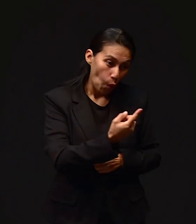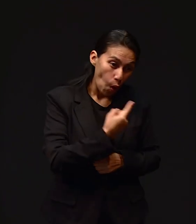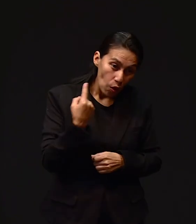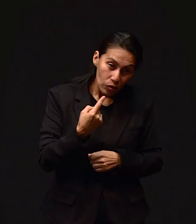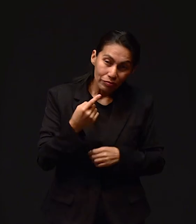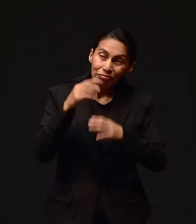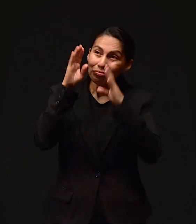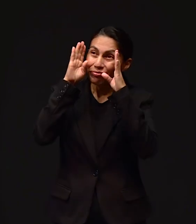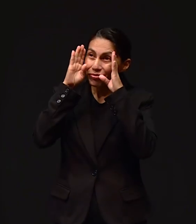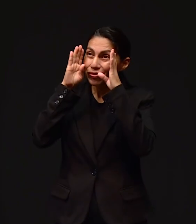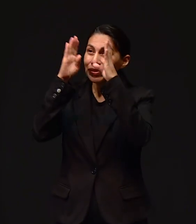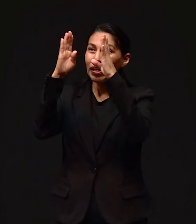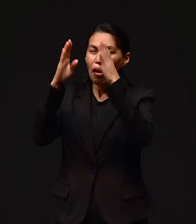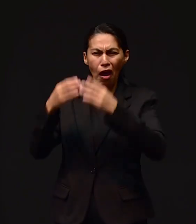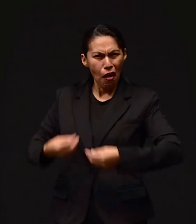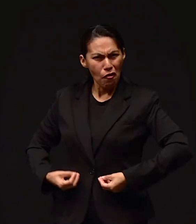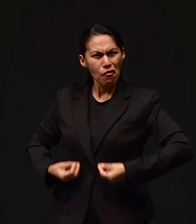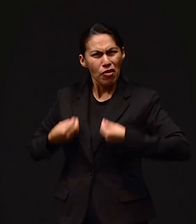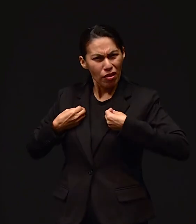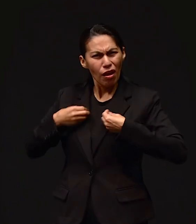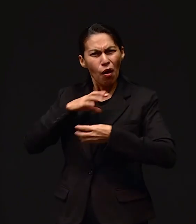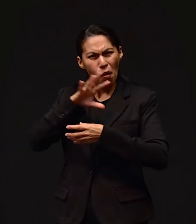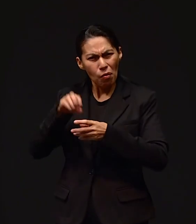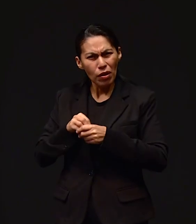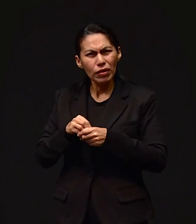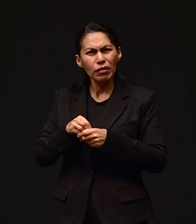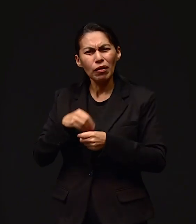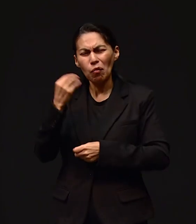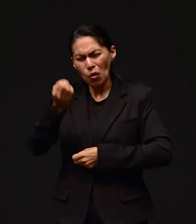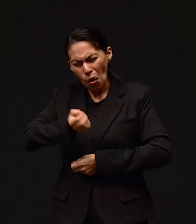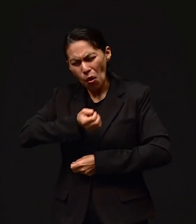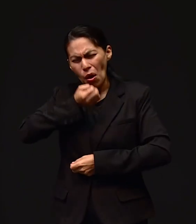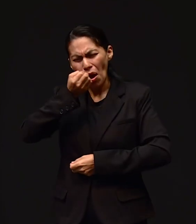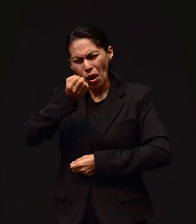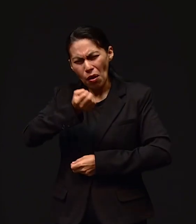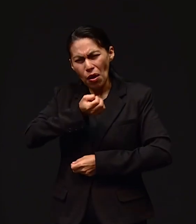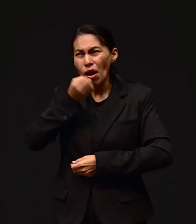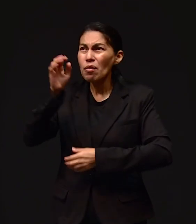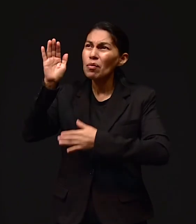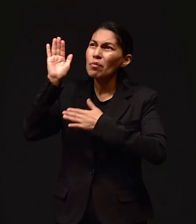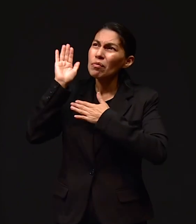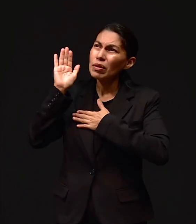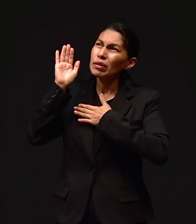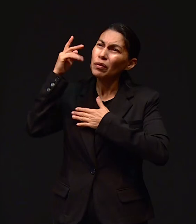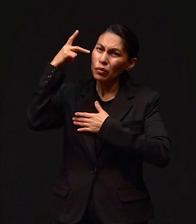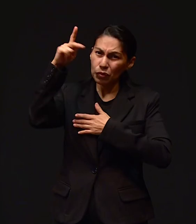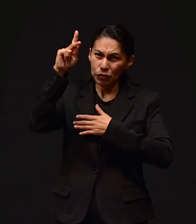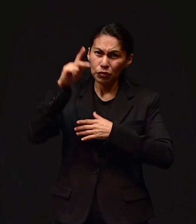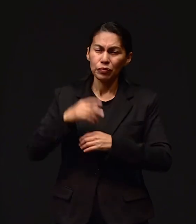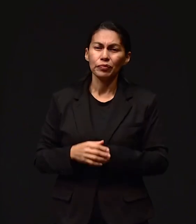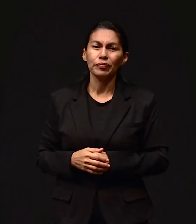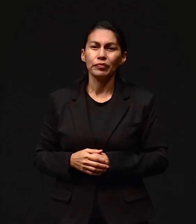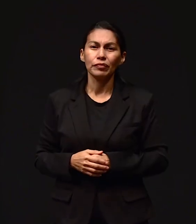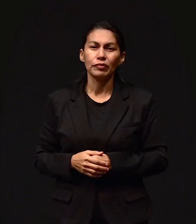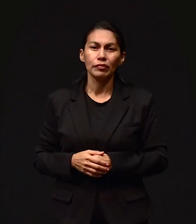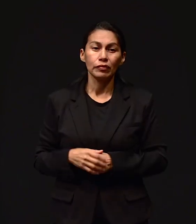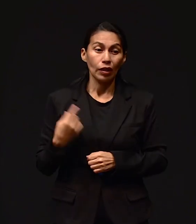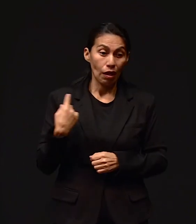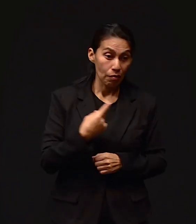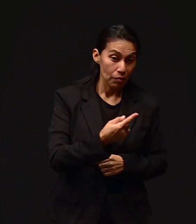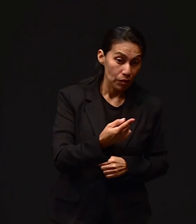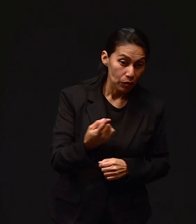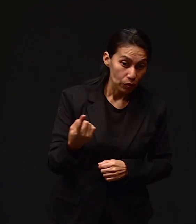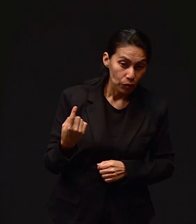necesitamos consagrarnos nuestra vida entera a Él. Le dije, vamos a orar y vamos a hacer un pacto con Él. ¿Qué les parece? O sea, las